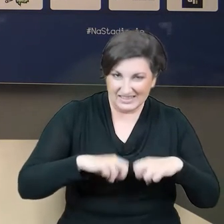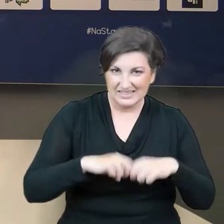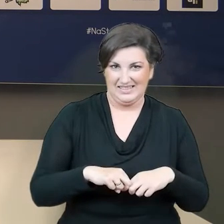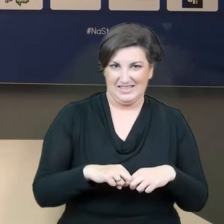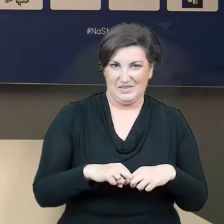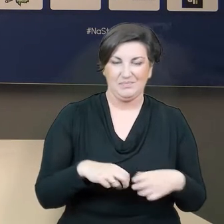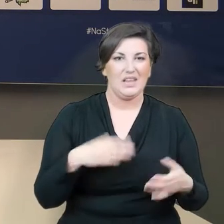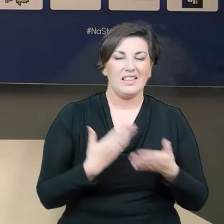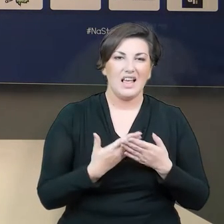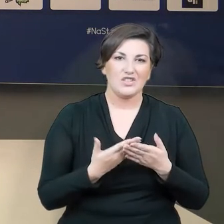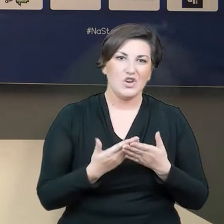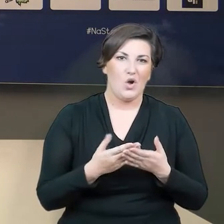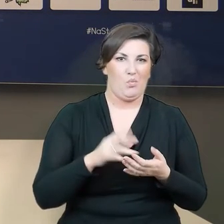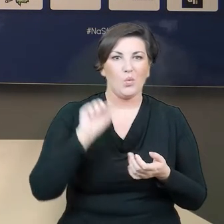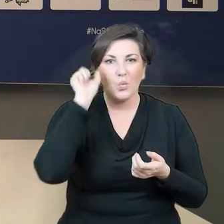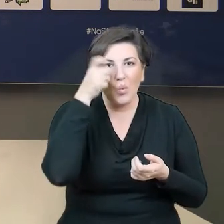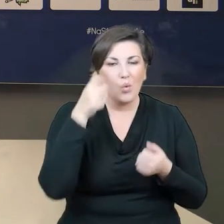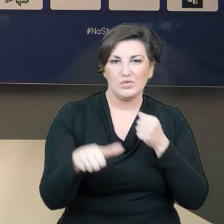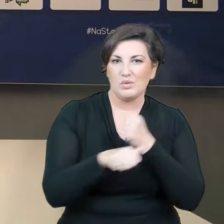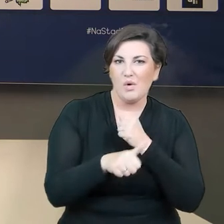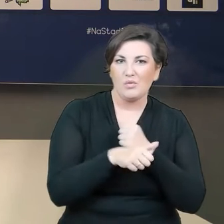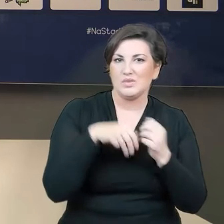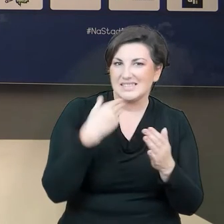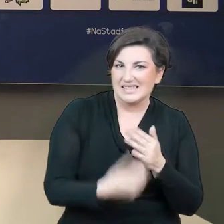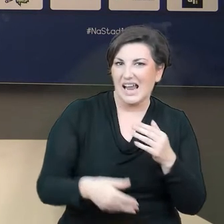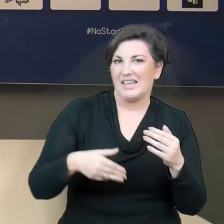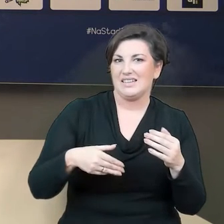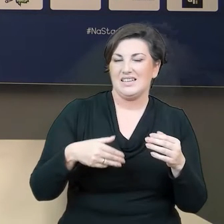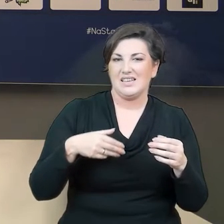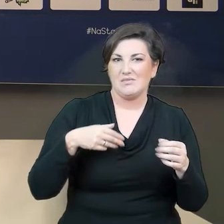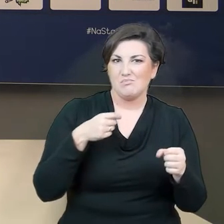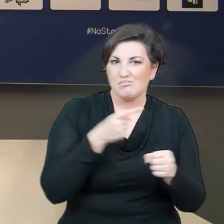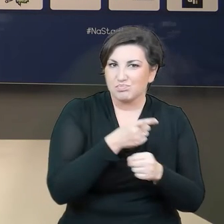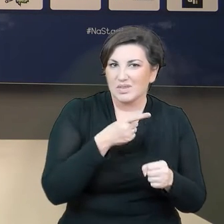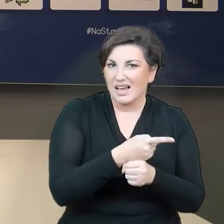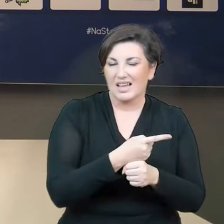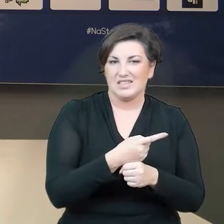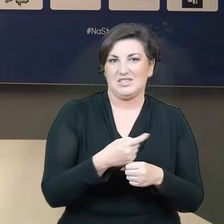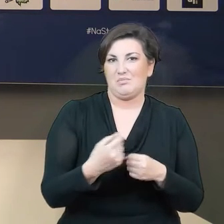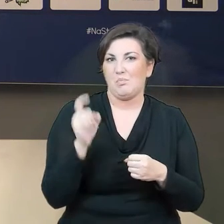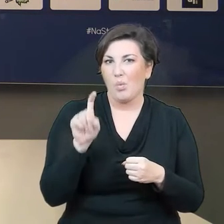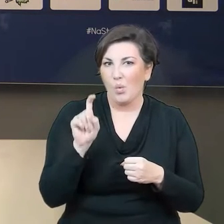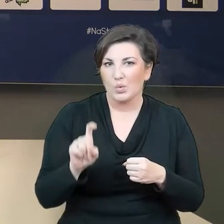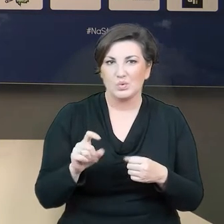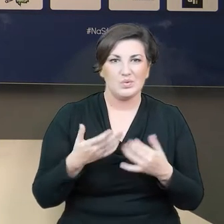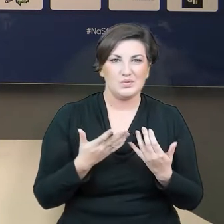główny powód straty bramek wyeliminować. Bo jak w jednym spotkaniu poprawimy